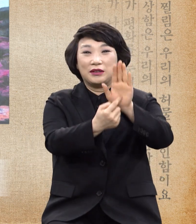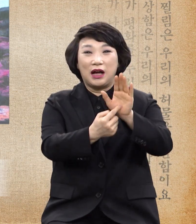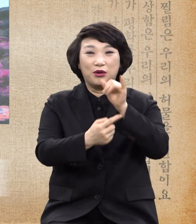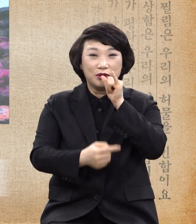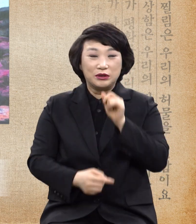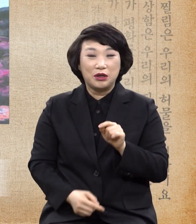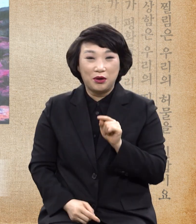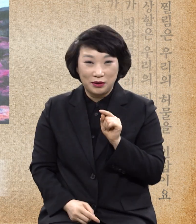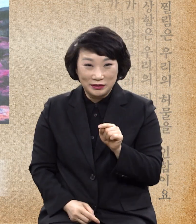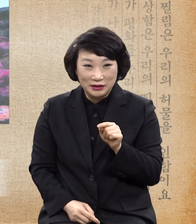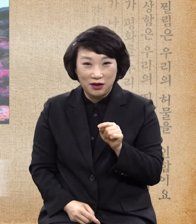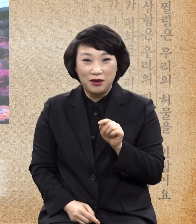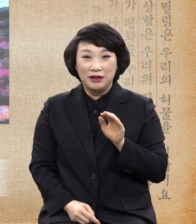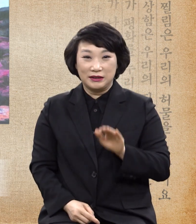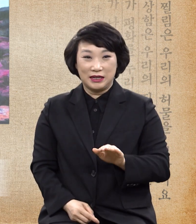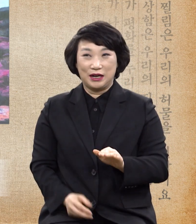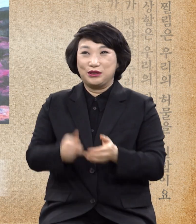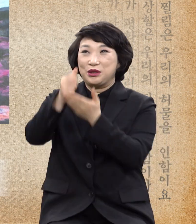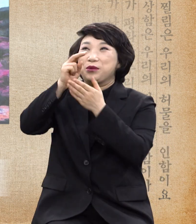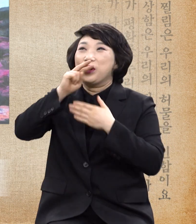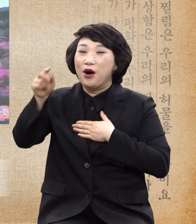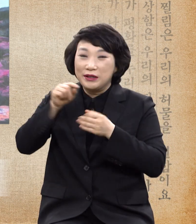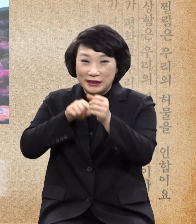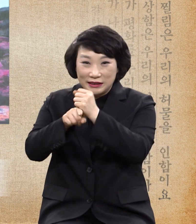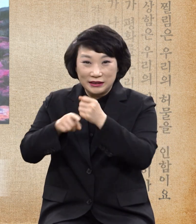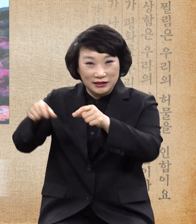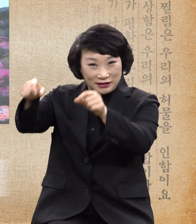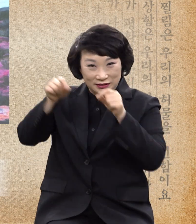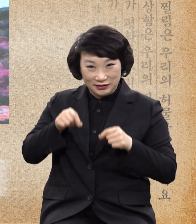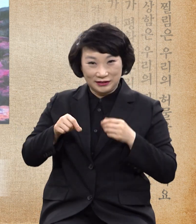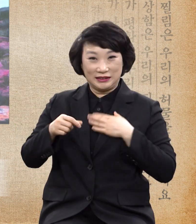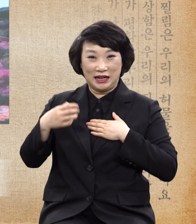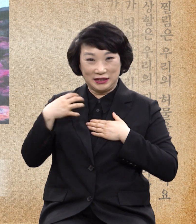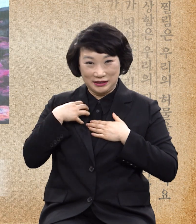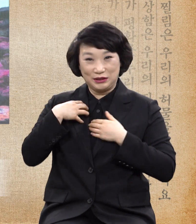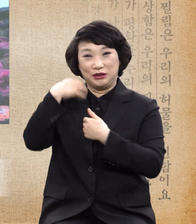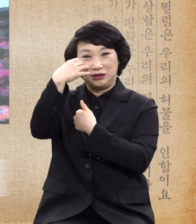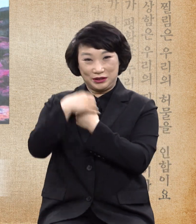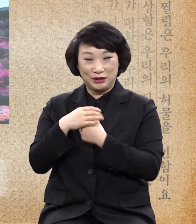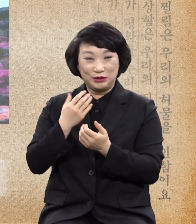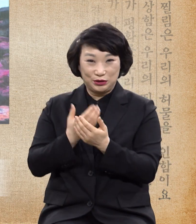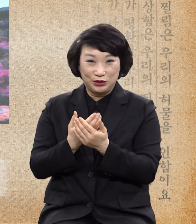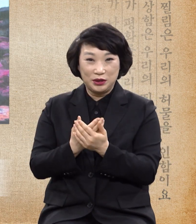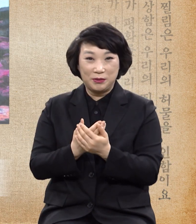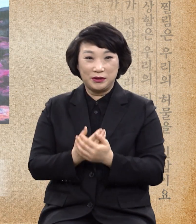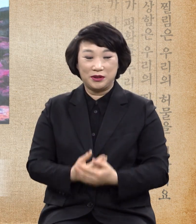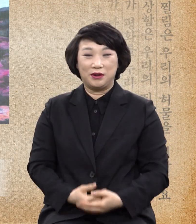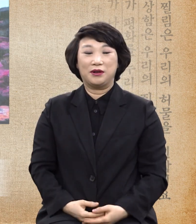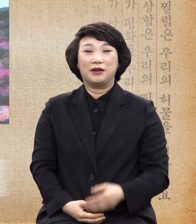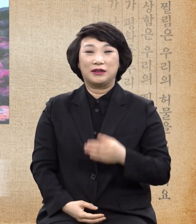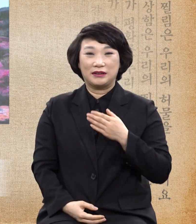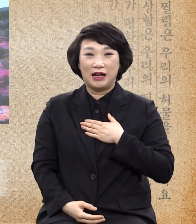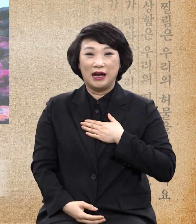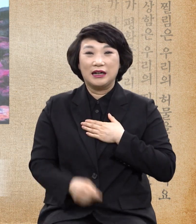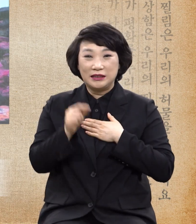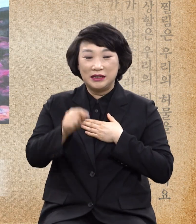것이니 주여 그 뜻인 내게 이루어지게 하옵소서 나로 치유의 능력으로